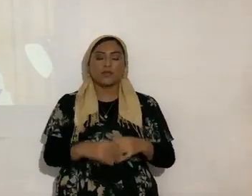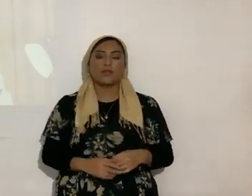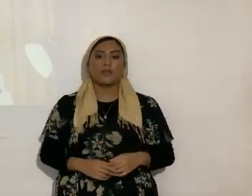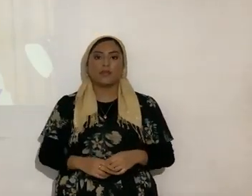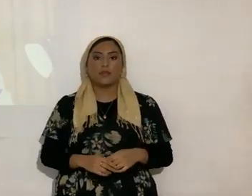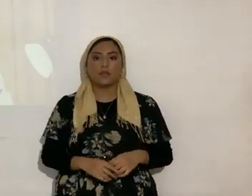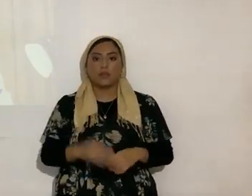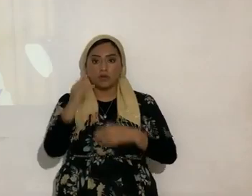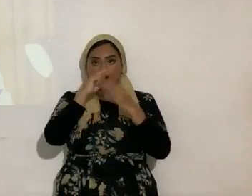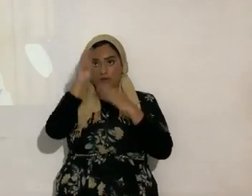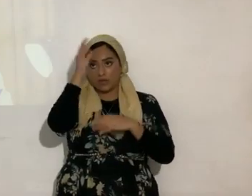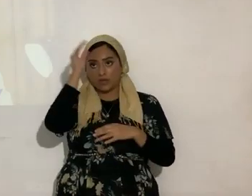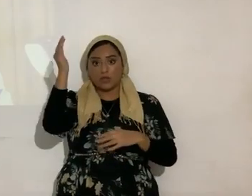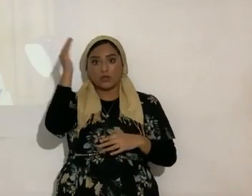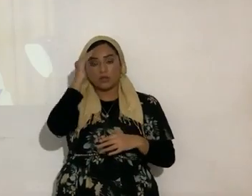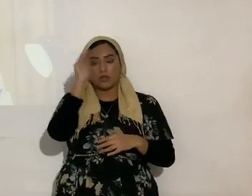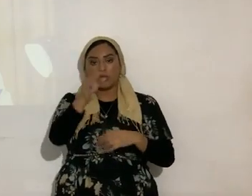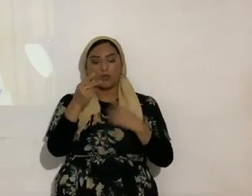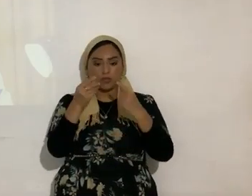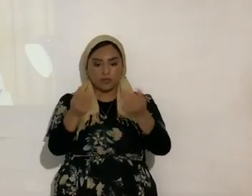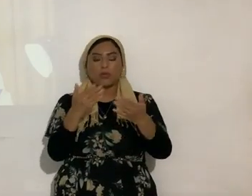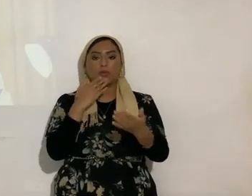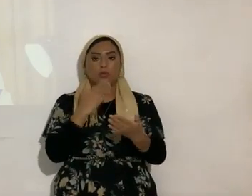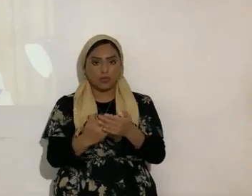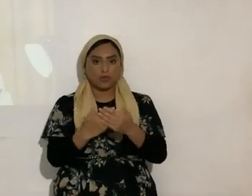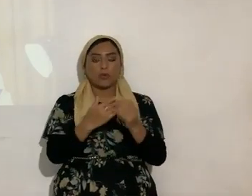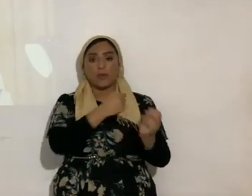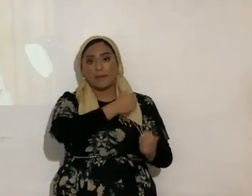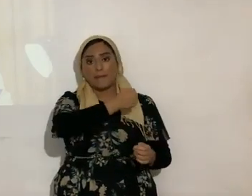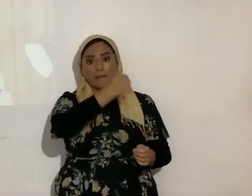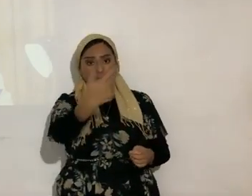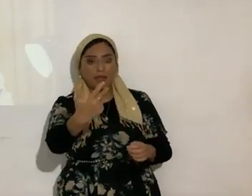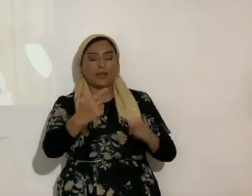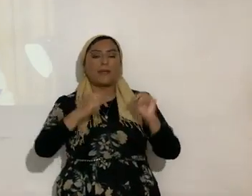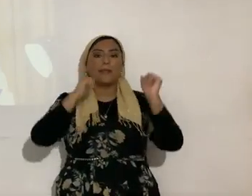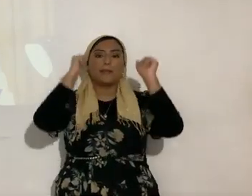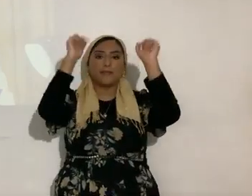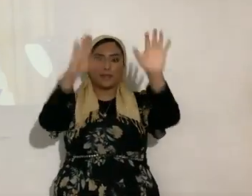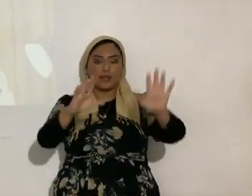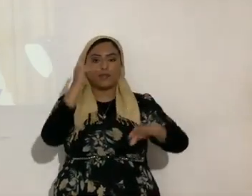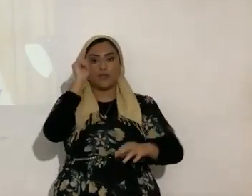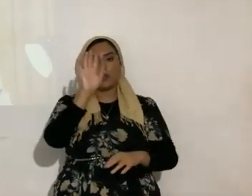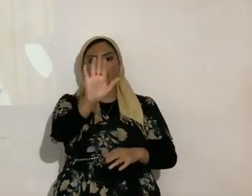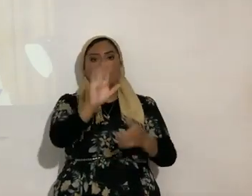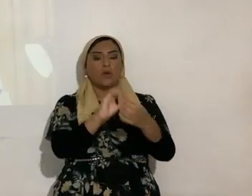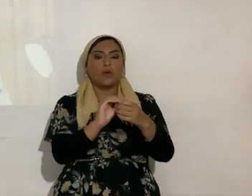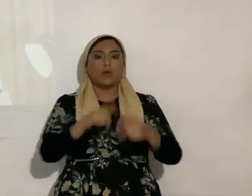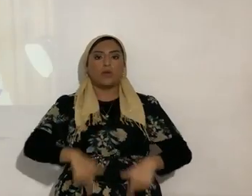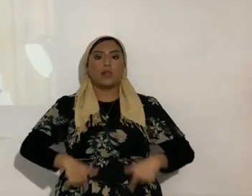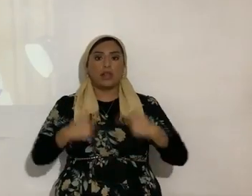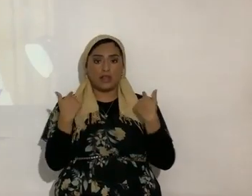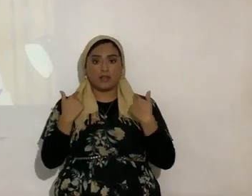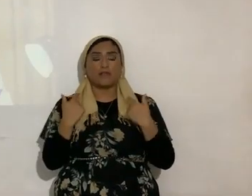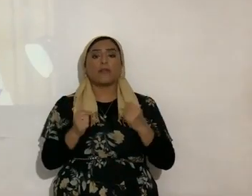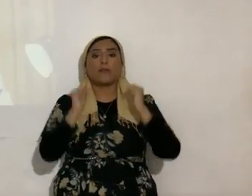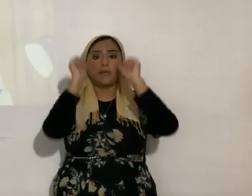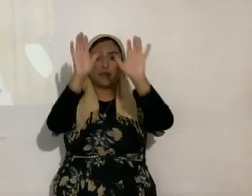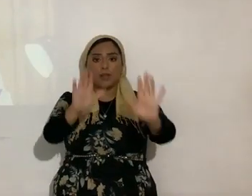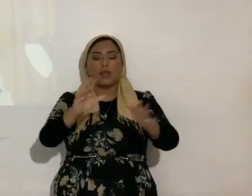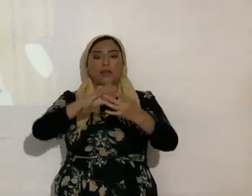el eterno que estás haciendo bien y te lo va a devolver en bendición para tu propia vida te va a bendecir en espíritu en alma